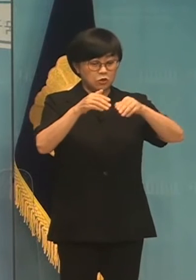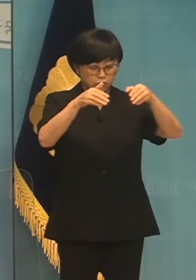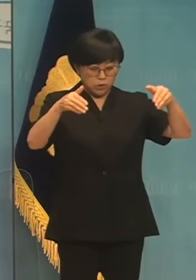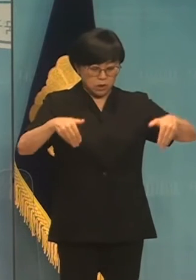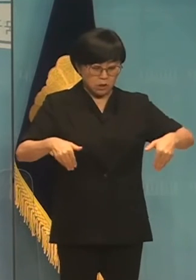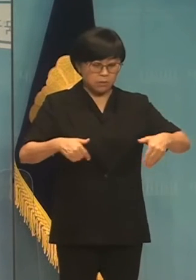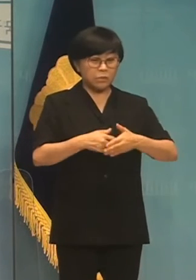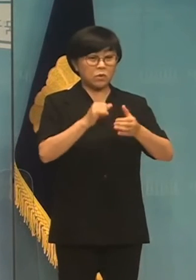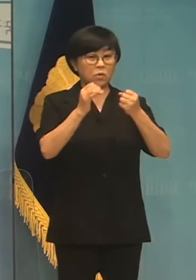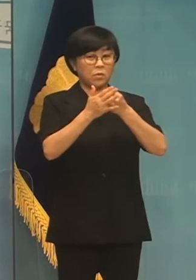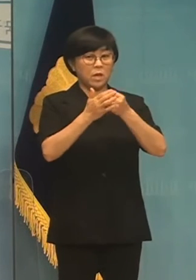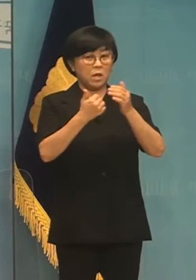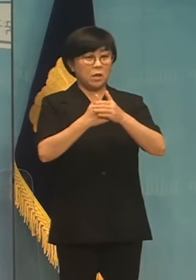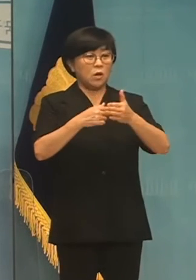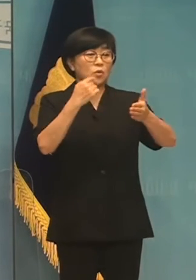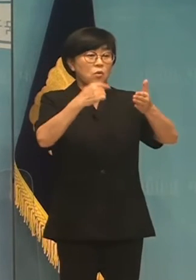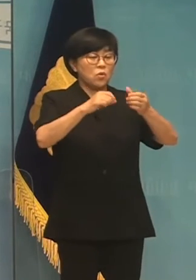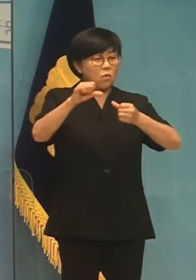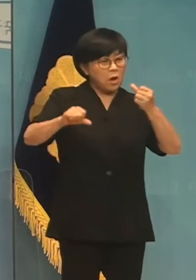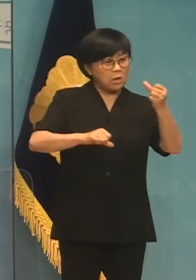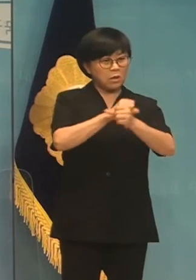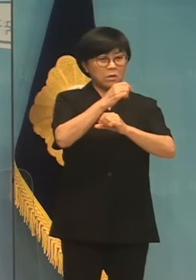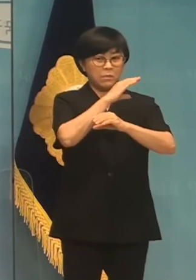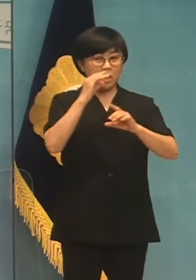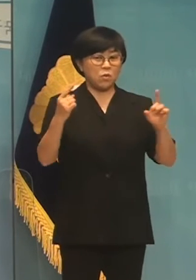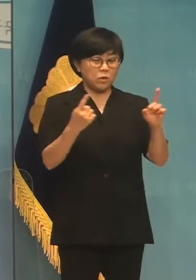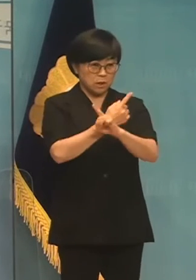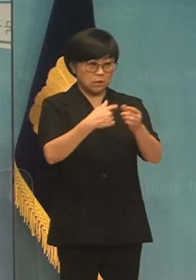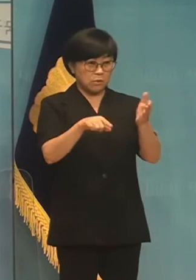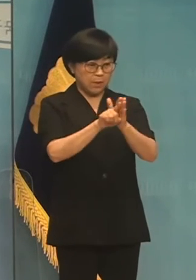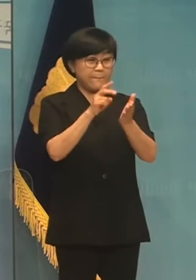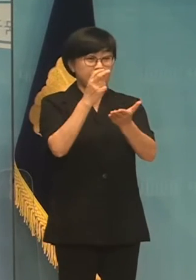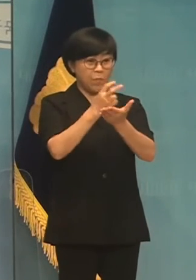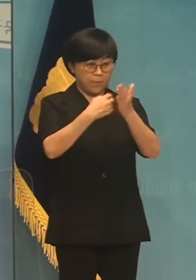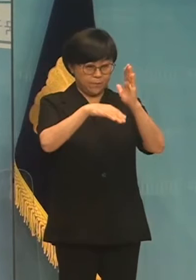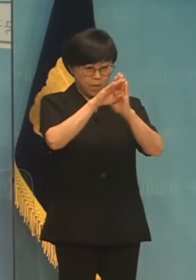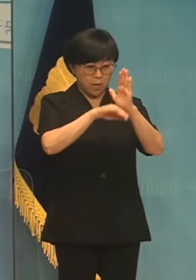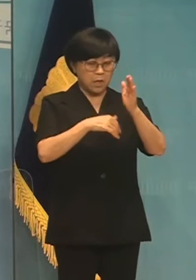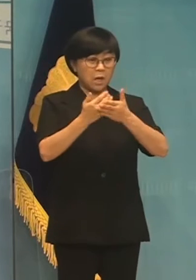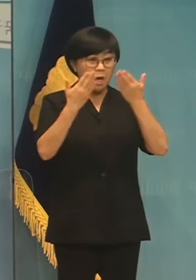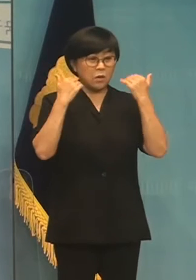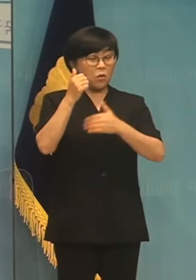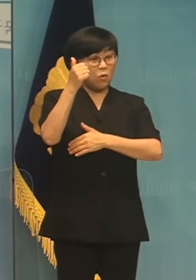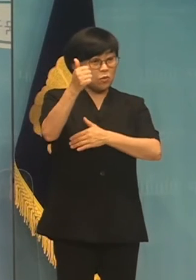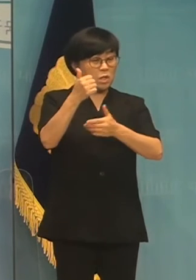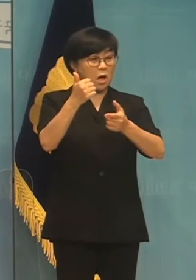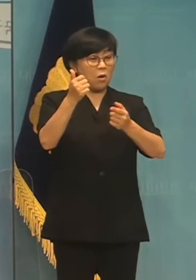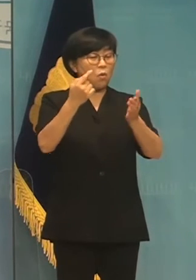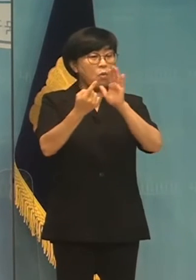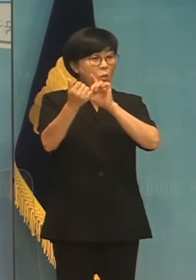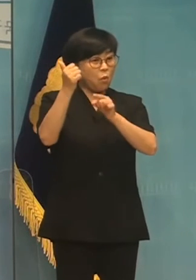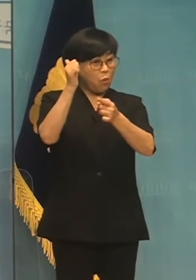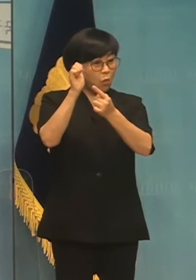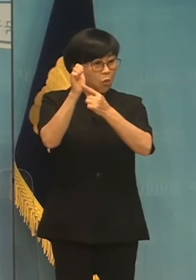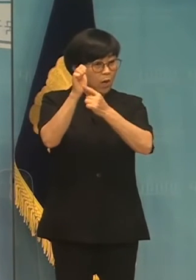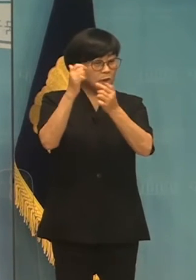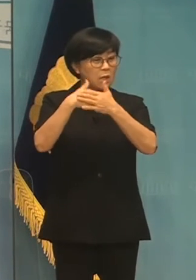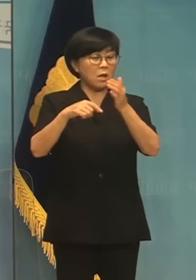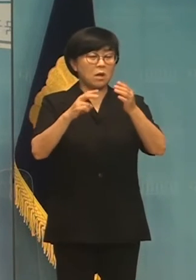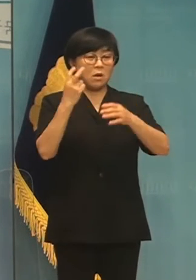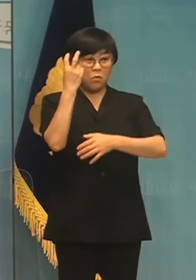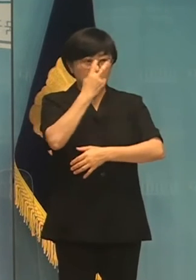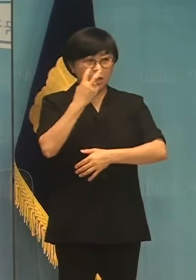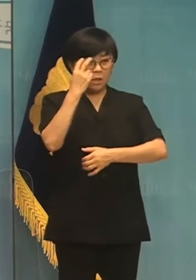지키고 편향된 교육환경을 바로잡는 법안 교자 공모 과정에서 학교 관리직으로의